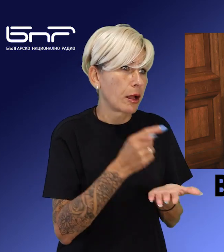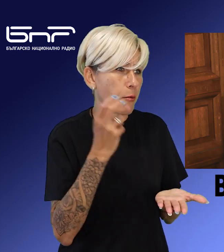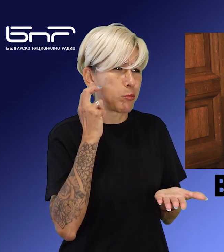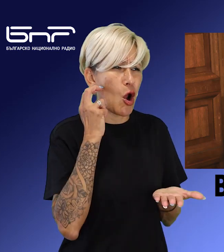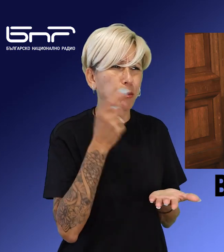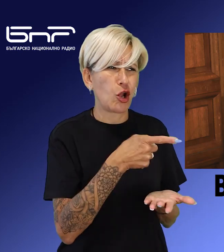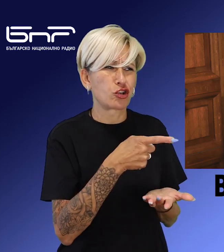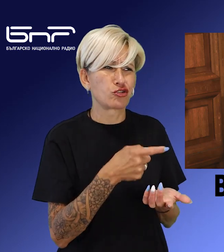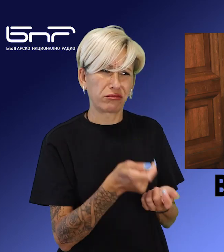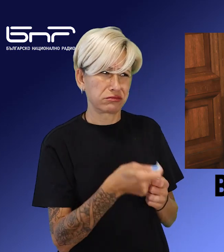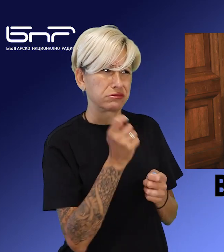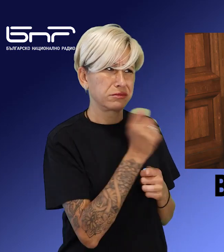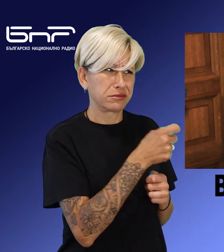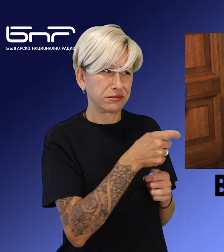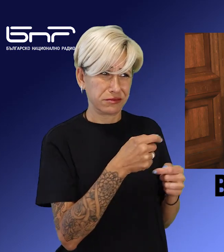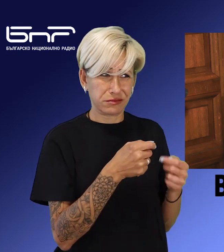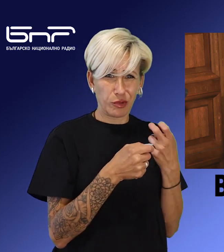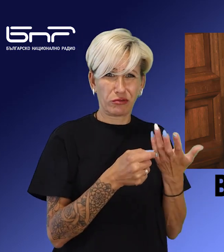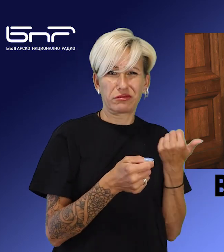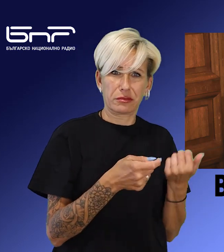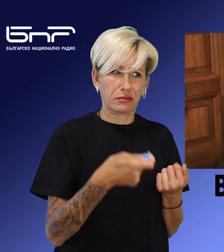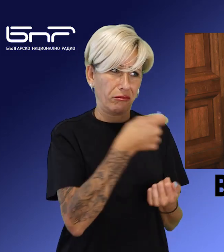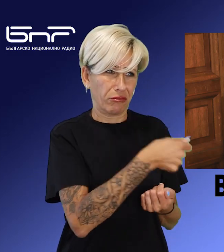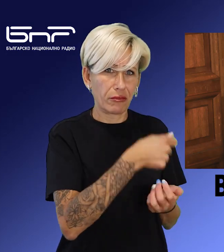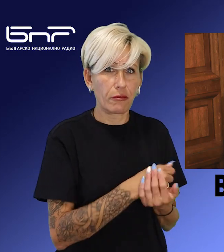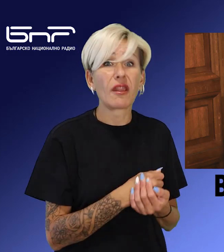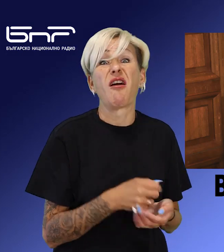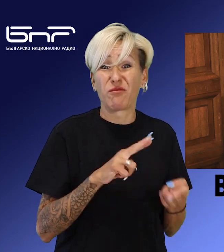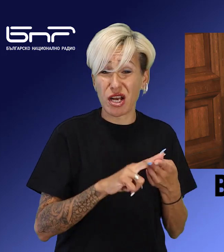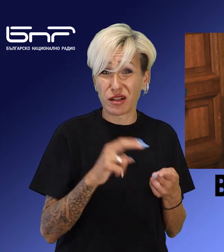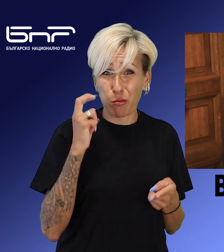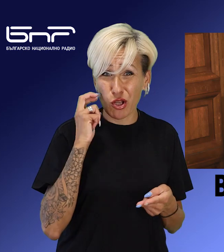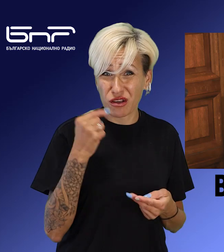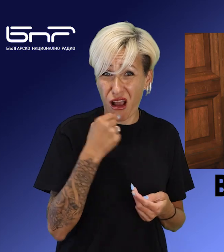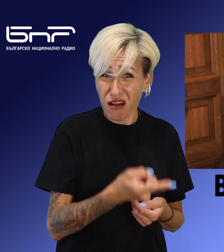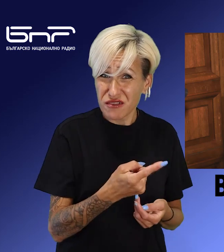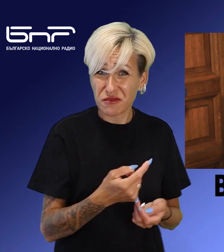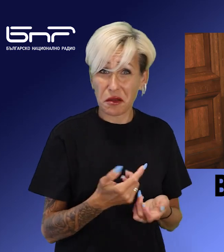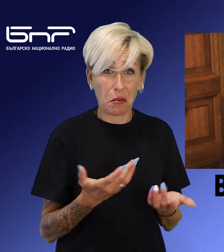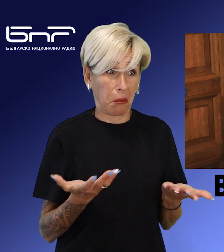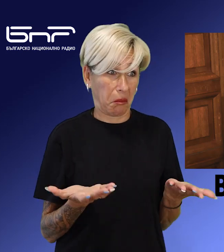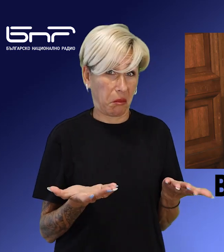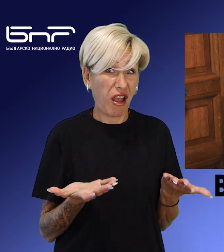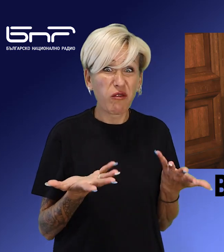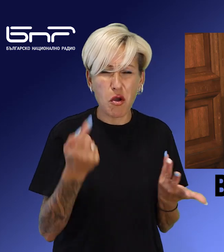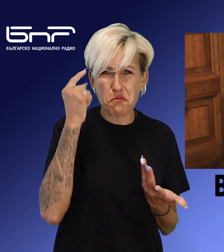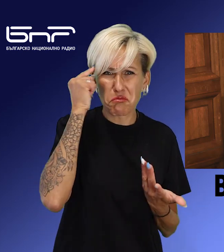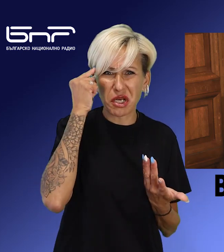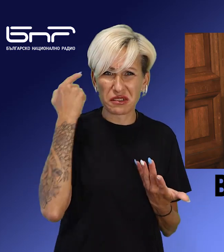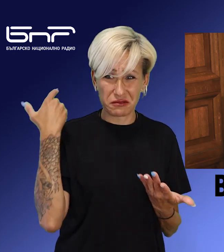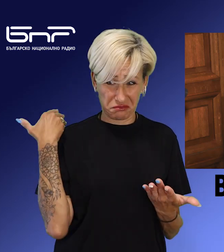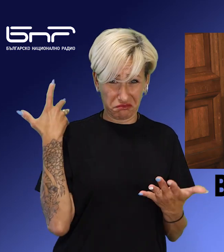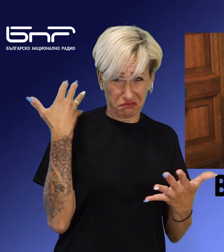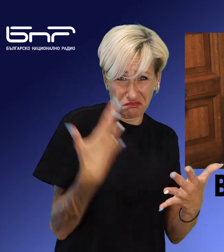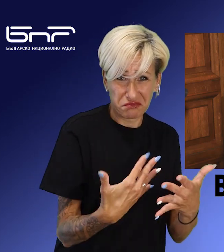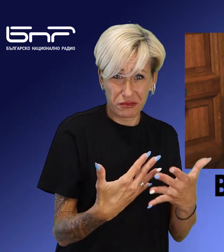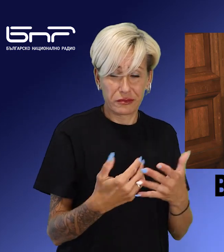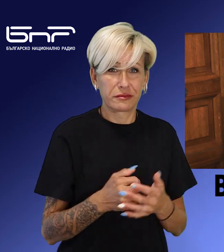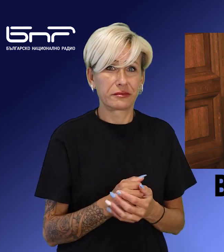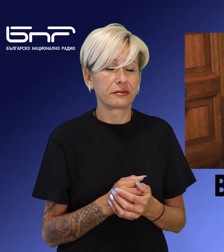тогава шен премиер Бойко Горисов и от бившия финансов министр Владислав Горанов. Какво се знае до момента, припомня репортера Добрина Карамболова.